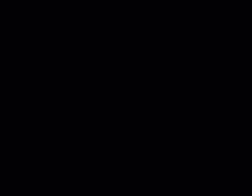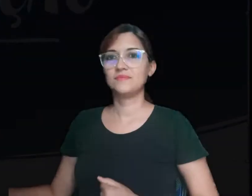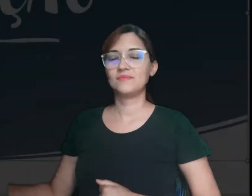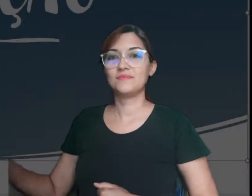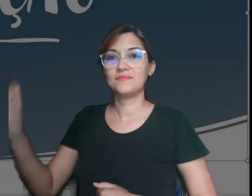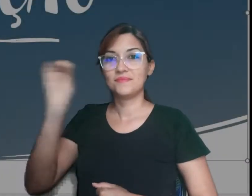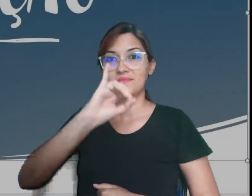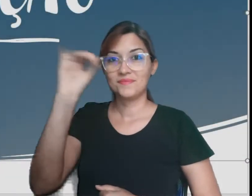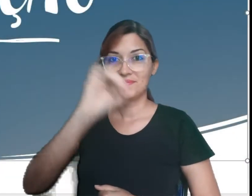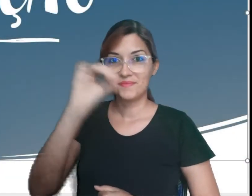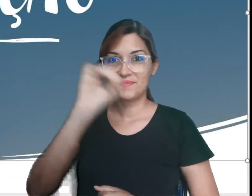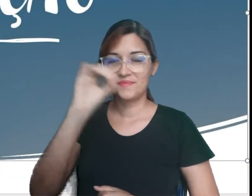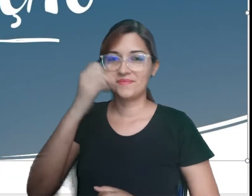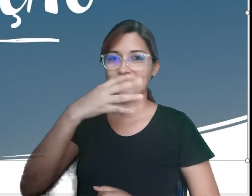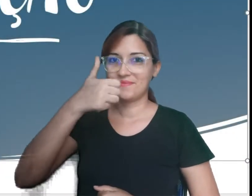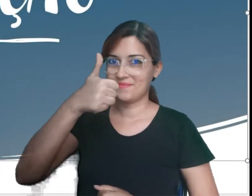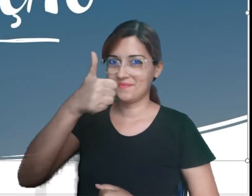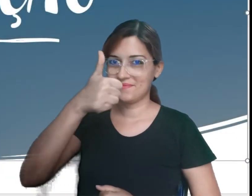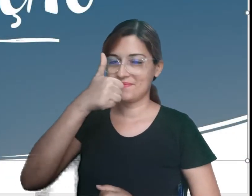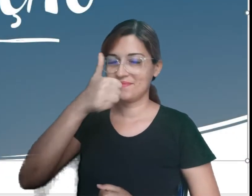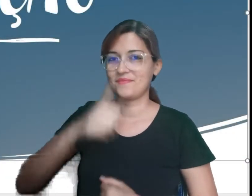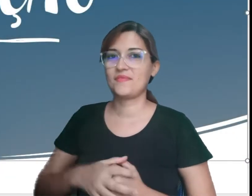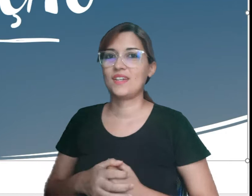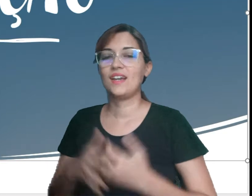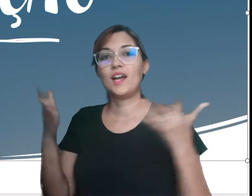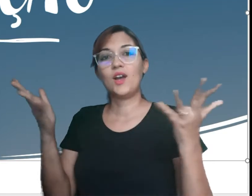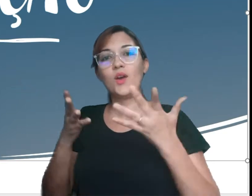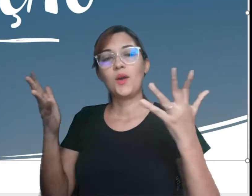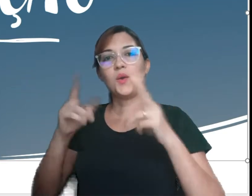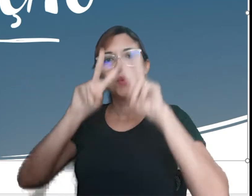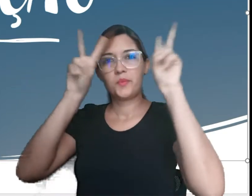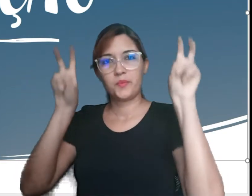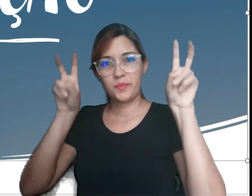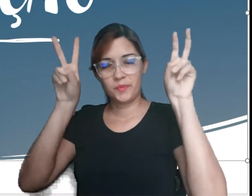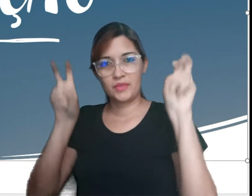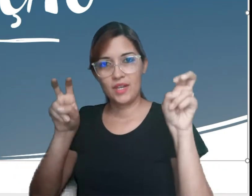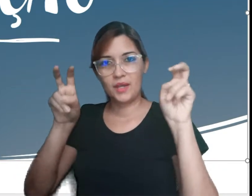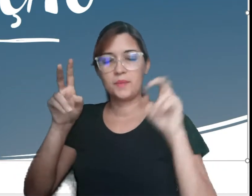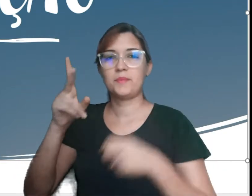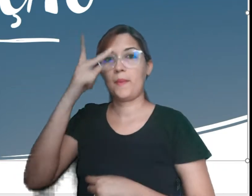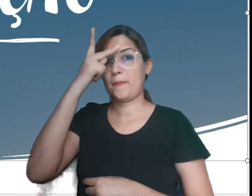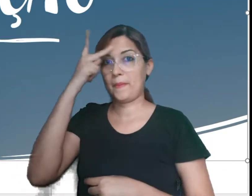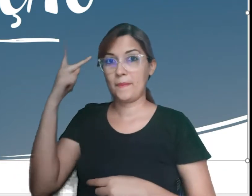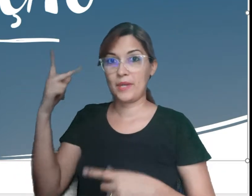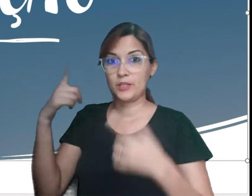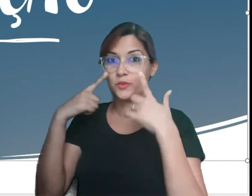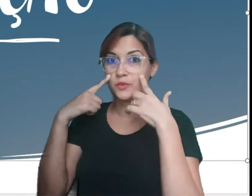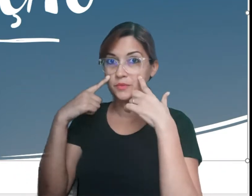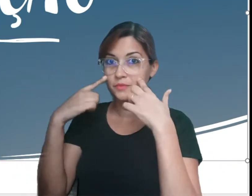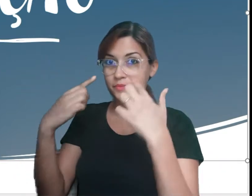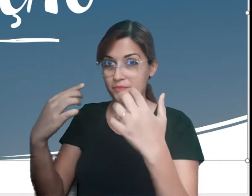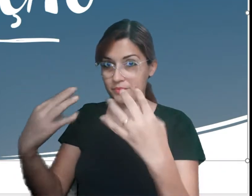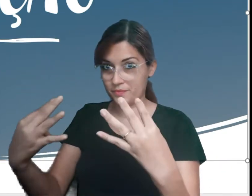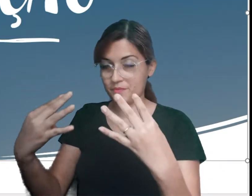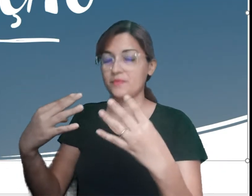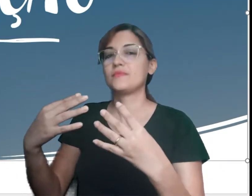Olá, tudo bem? Hoje vamos falar sobre um tema que algumas pessoas que me